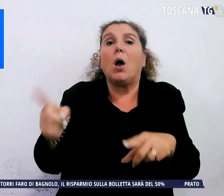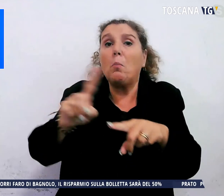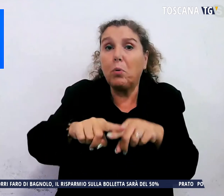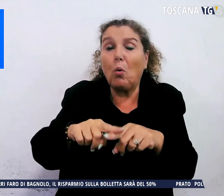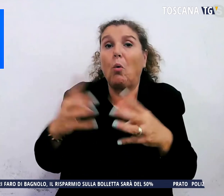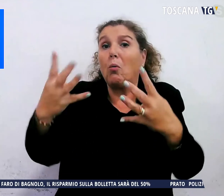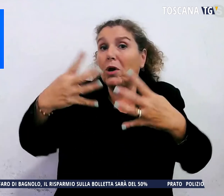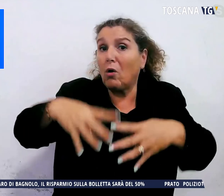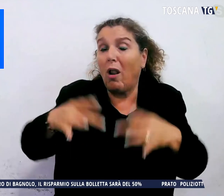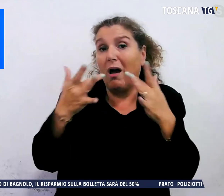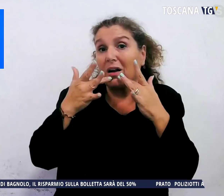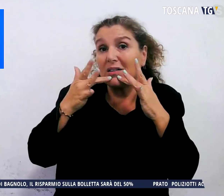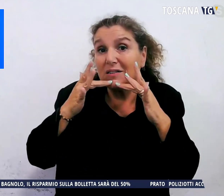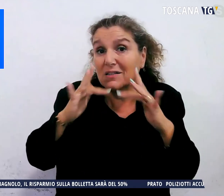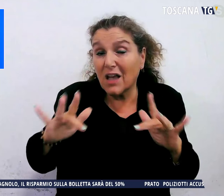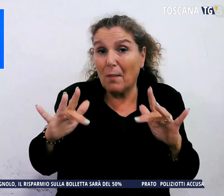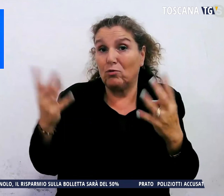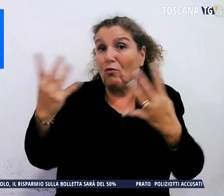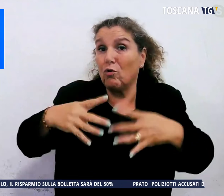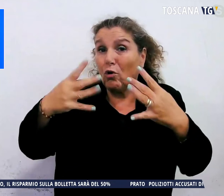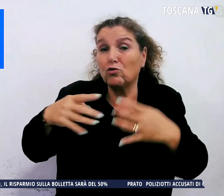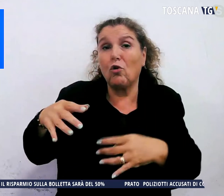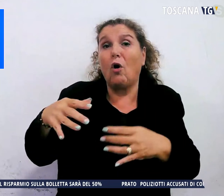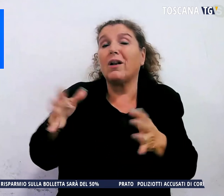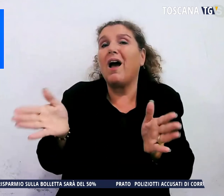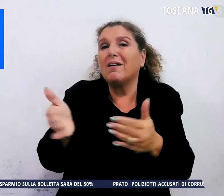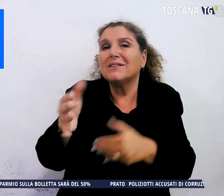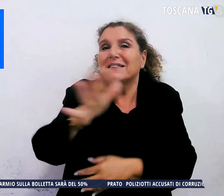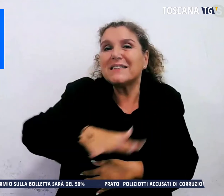efficace il settore del delivery.